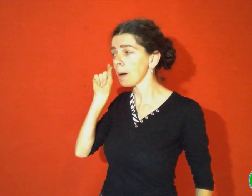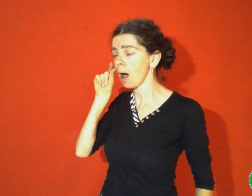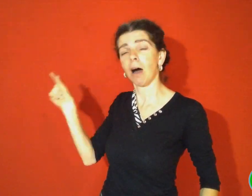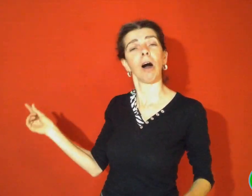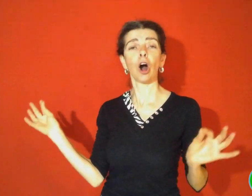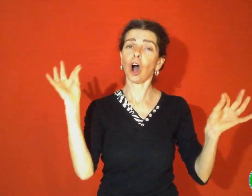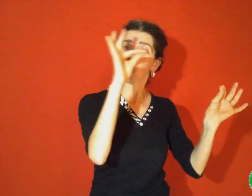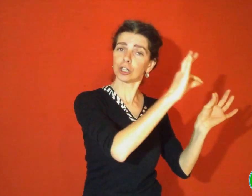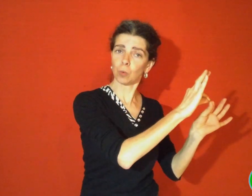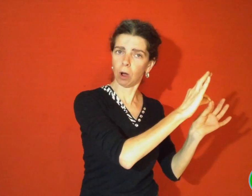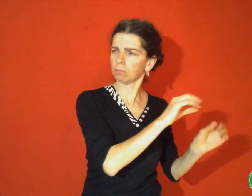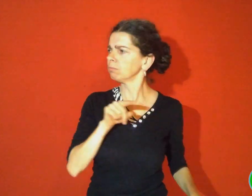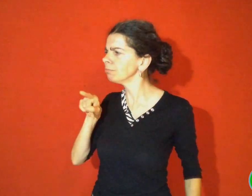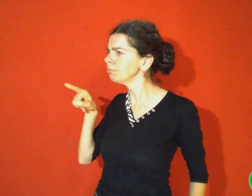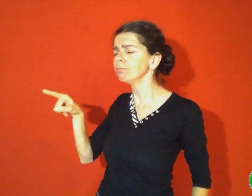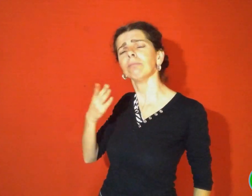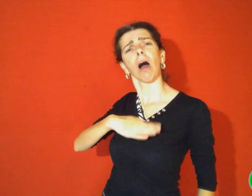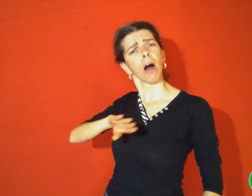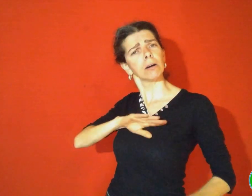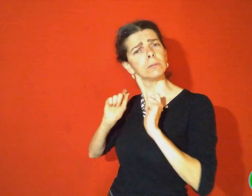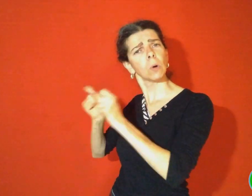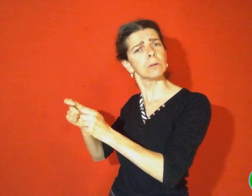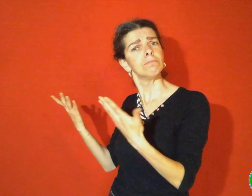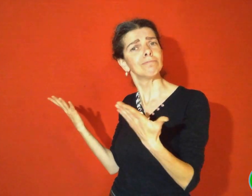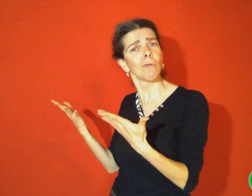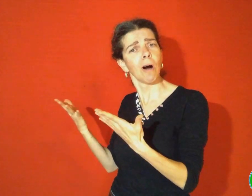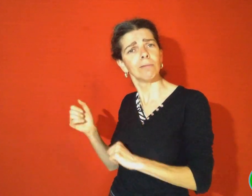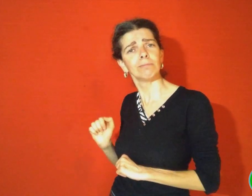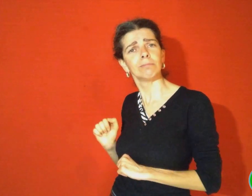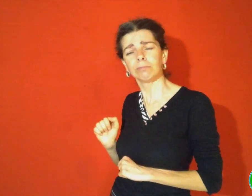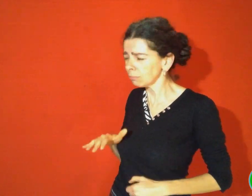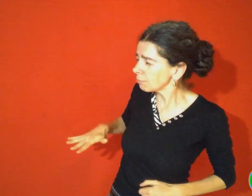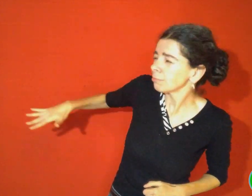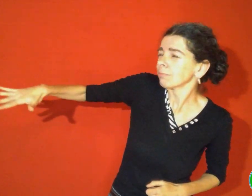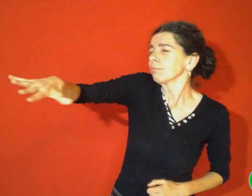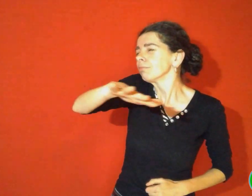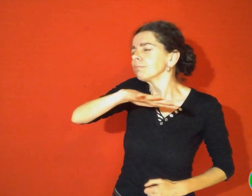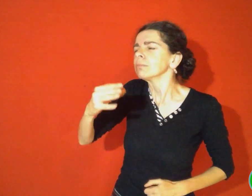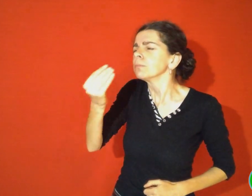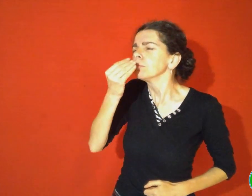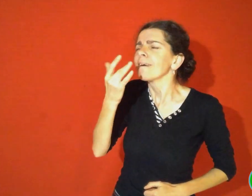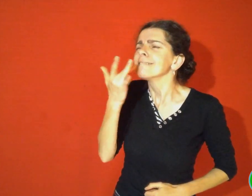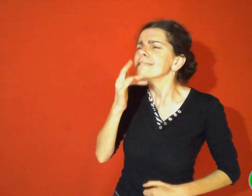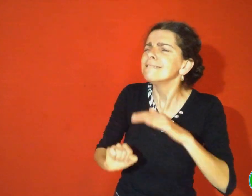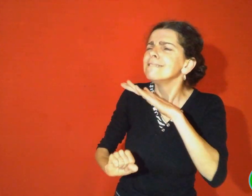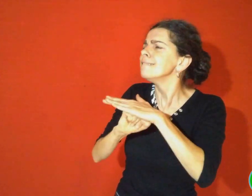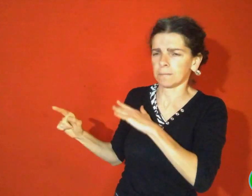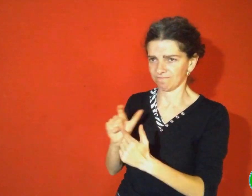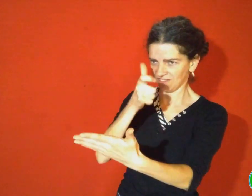Son père, qu'elle avait fait prévenir, vint bientôt l'y rejoindre et fut chargée d'acheter dans tout le pays